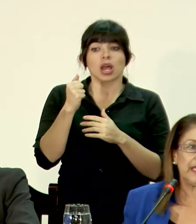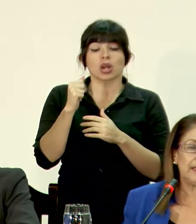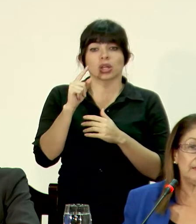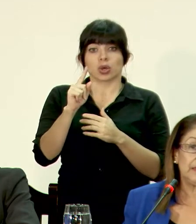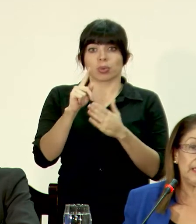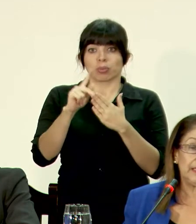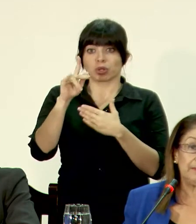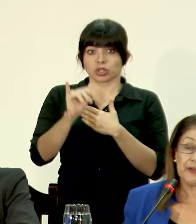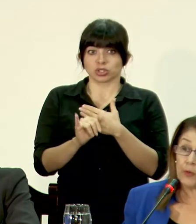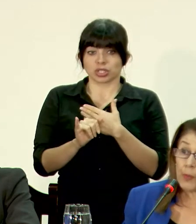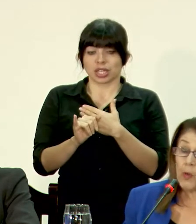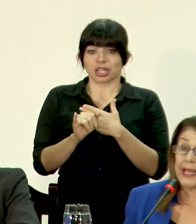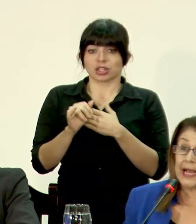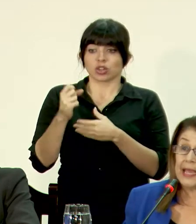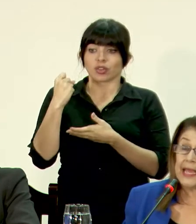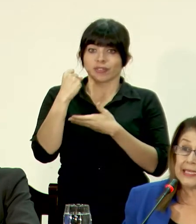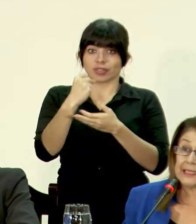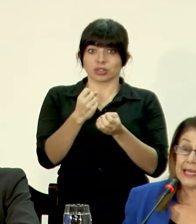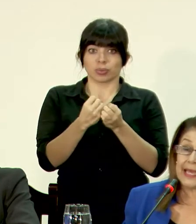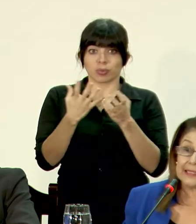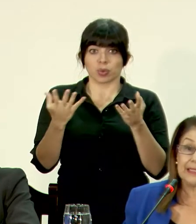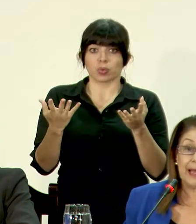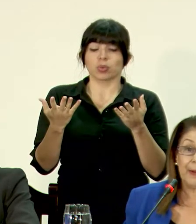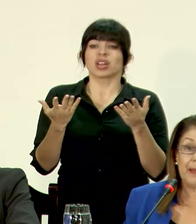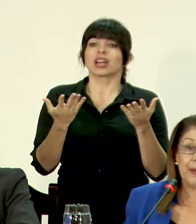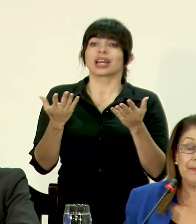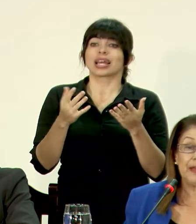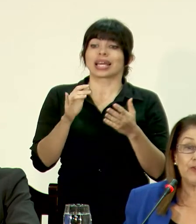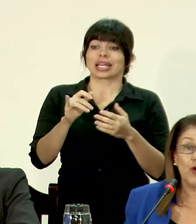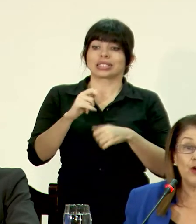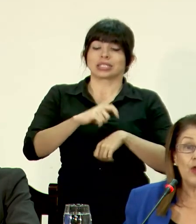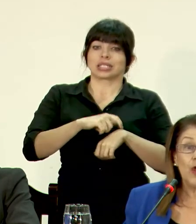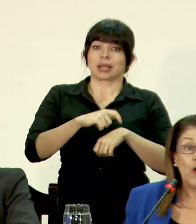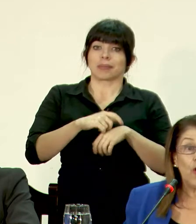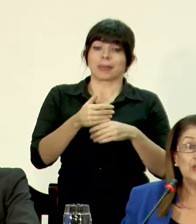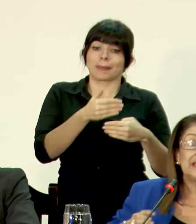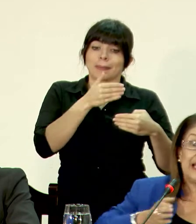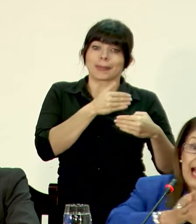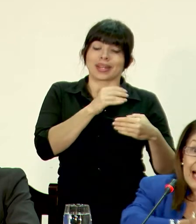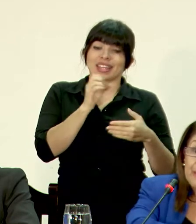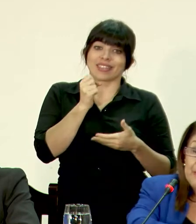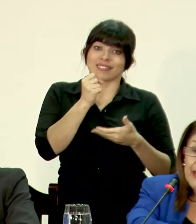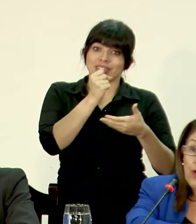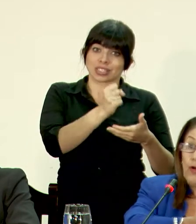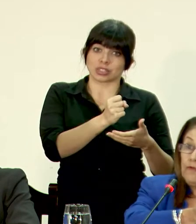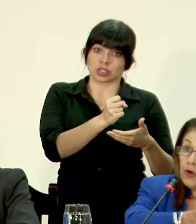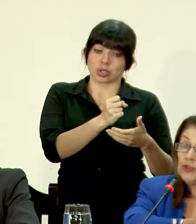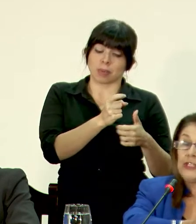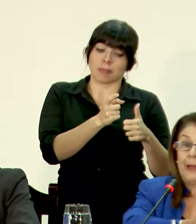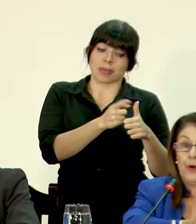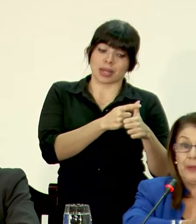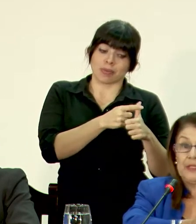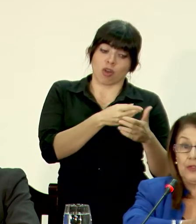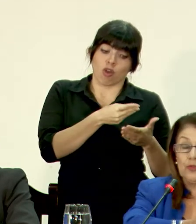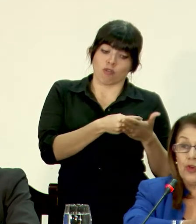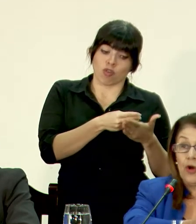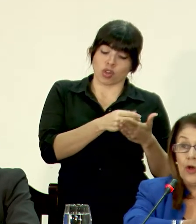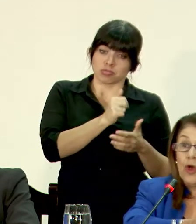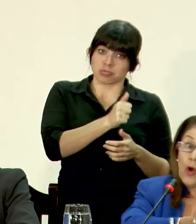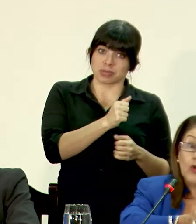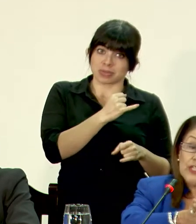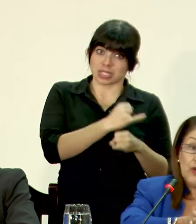de inversión pública es que esa etapa de preinversión o se haga primero con fondos de la propia